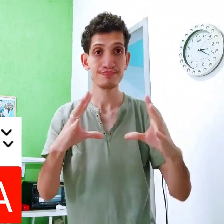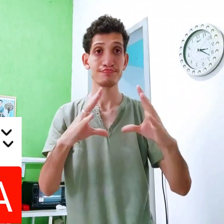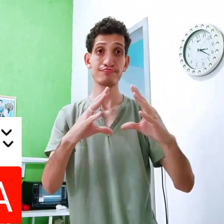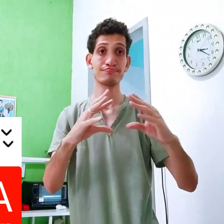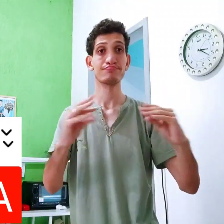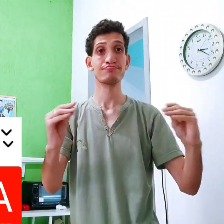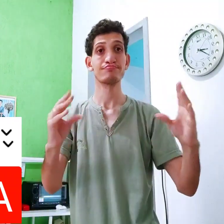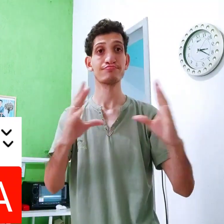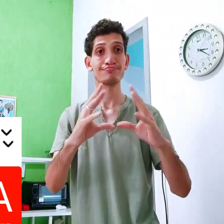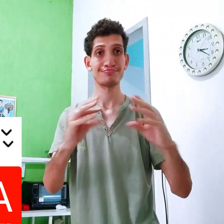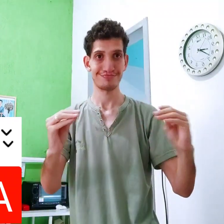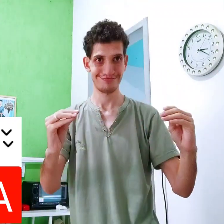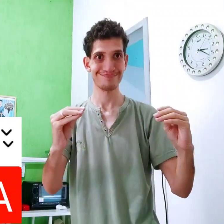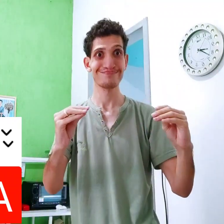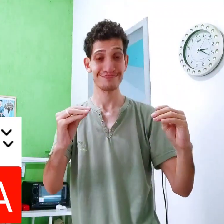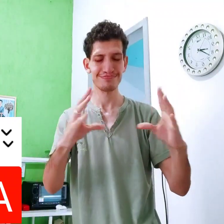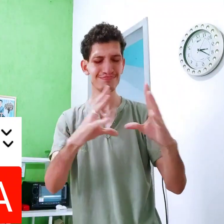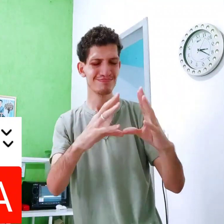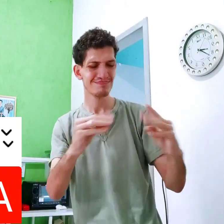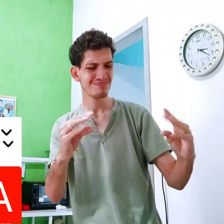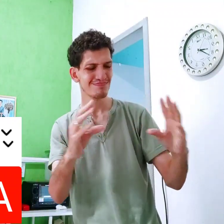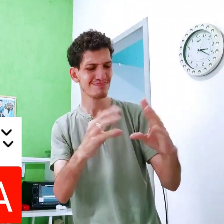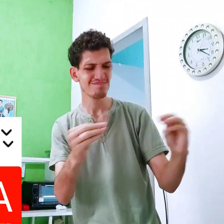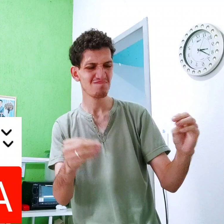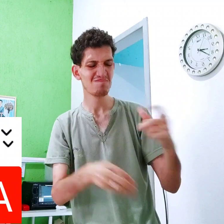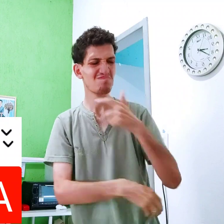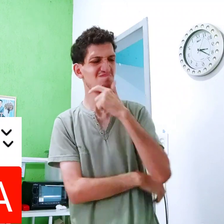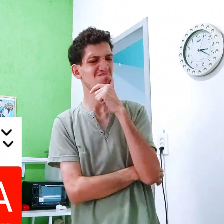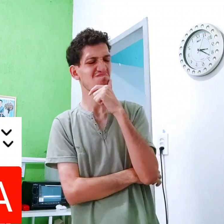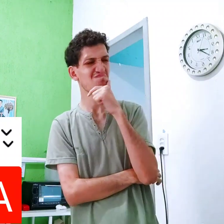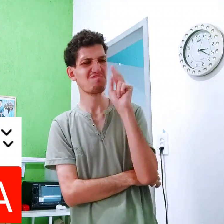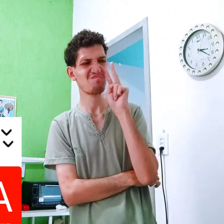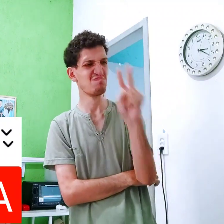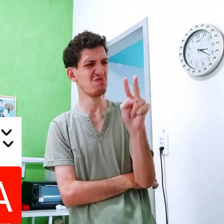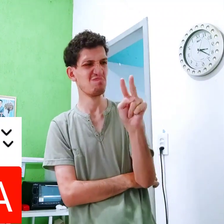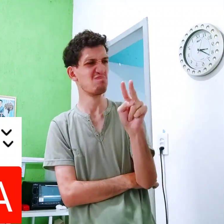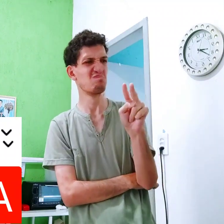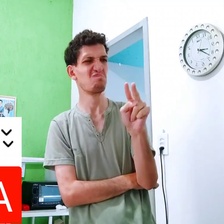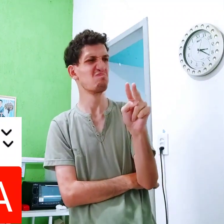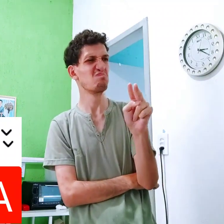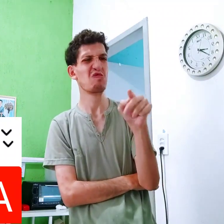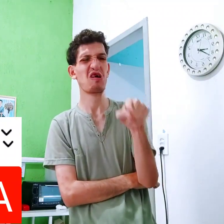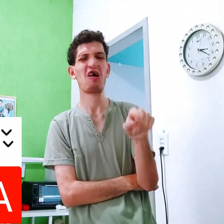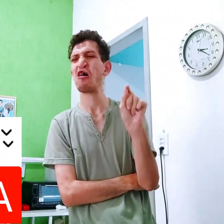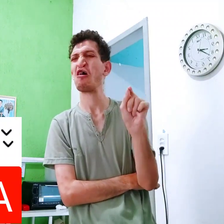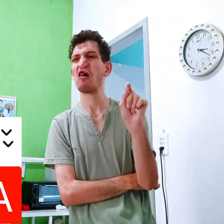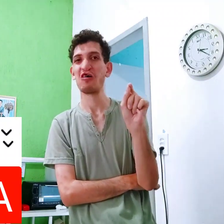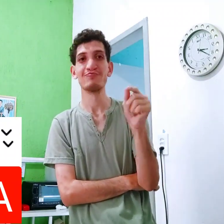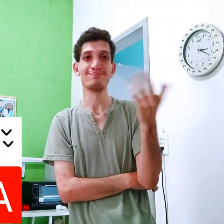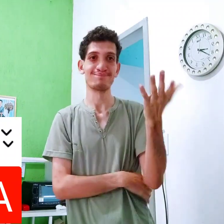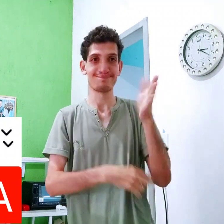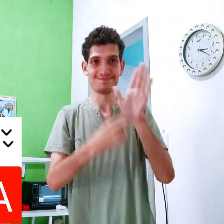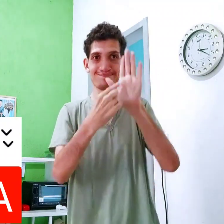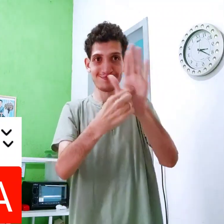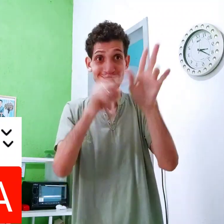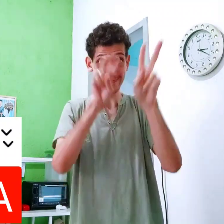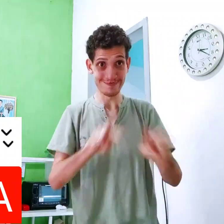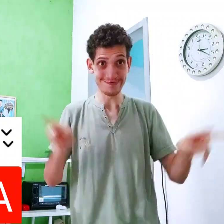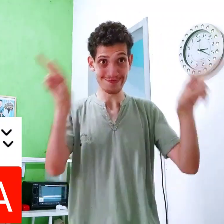Assim, ó Dessa forma Isso daqui eu nunca vi